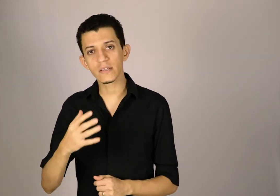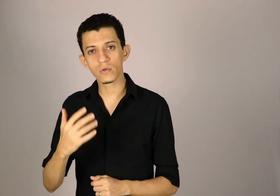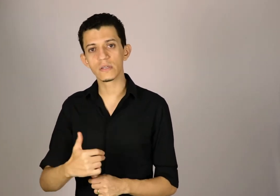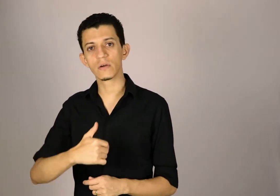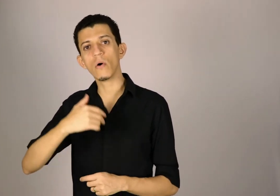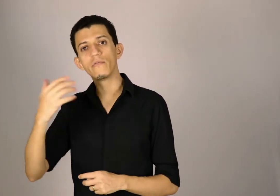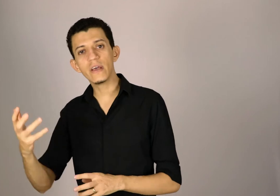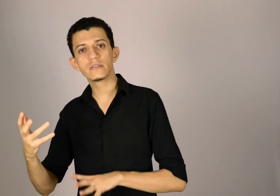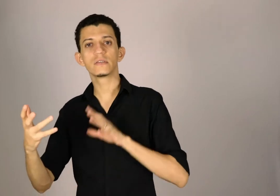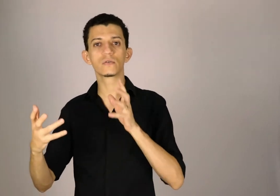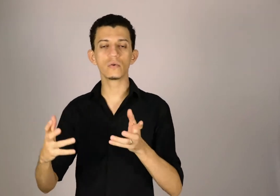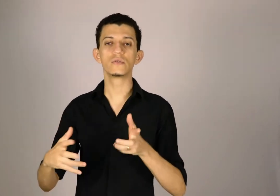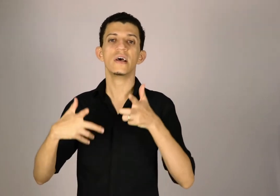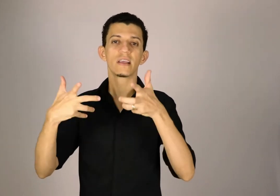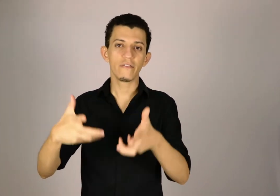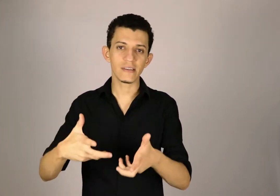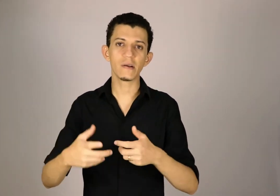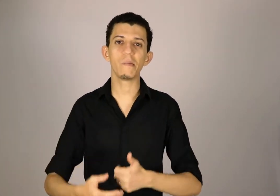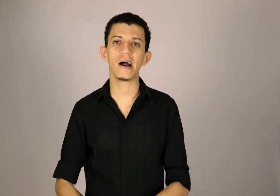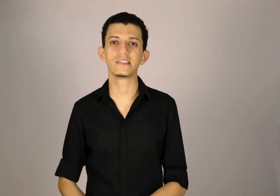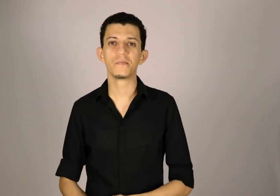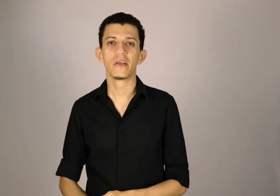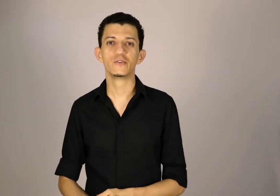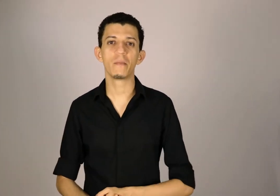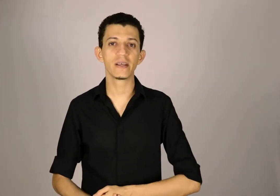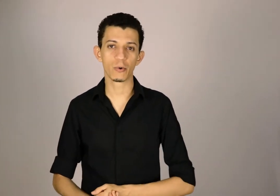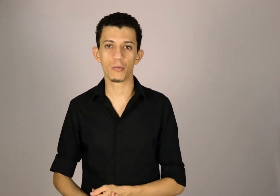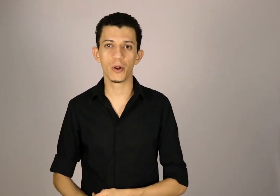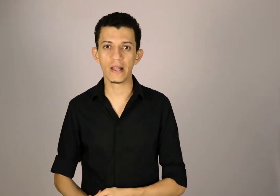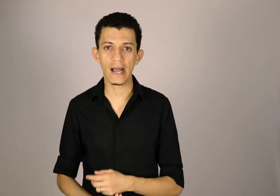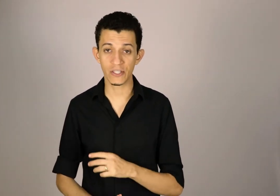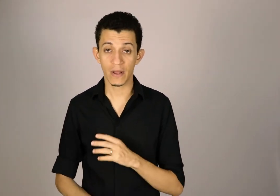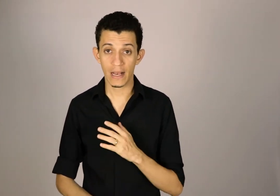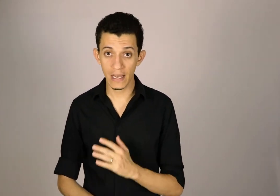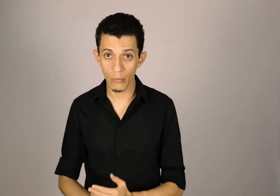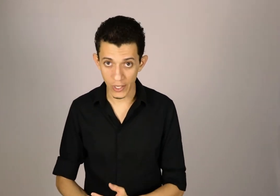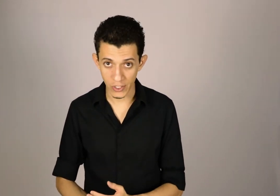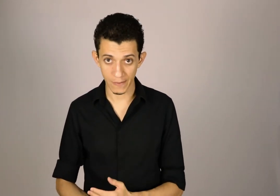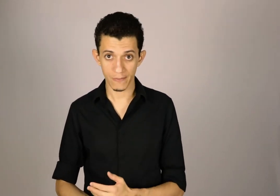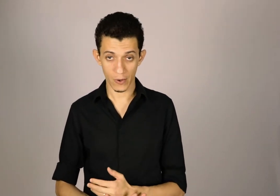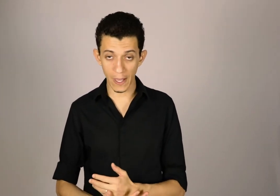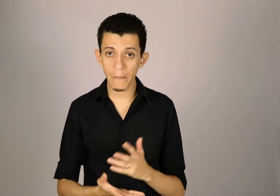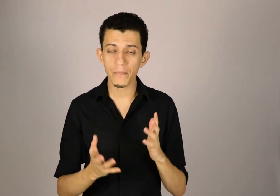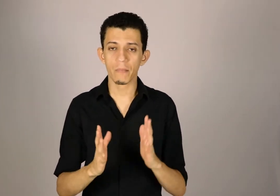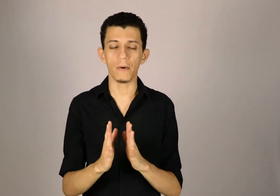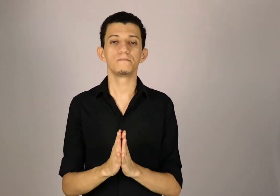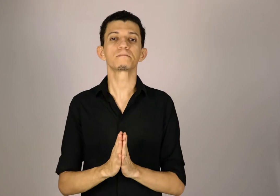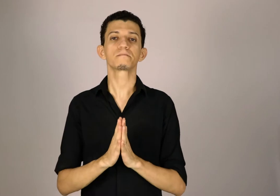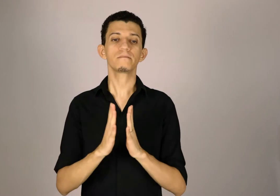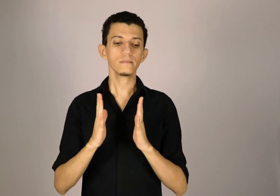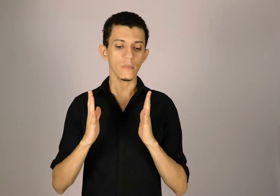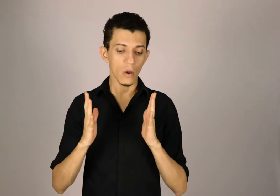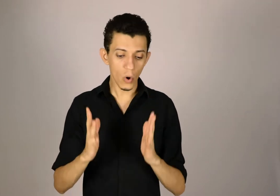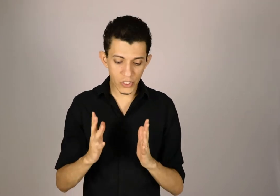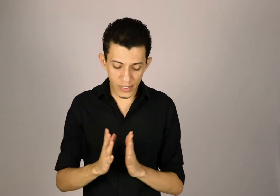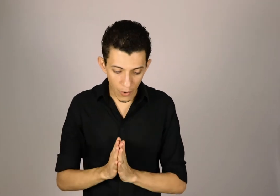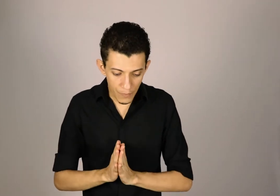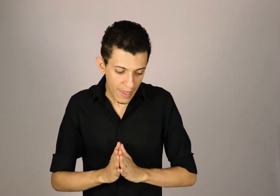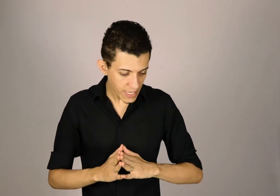surda são ouvintes e surdos que fazem parte de uma mesma comunidade linguística, ok? Bom, hoje então a gente